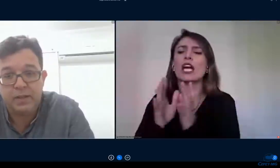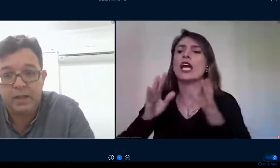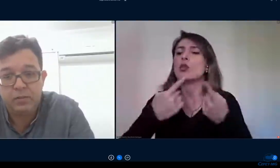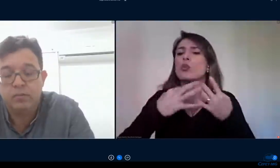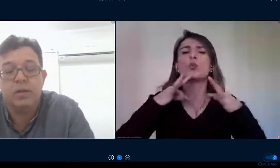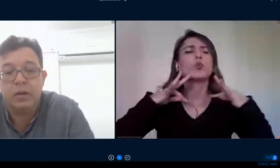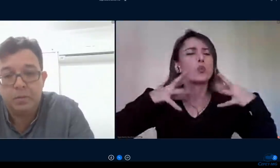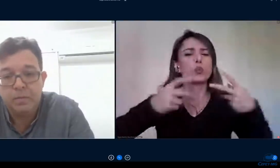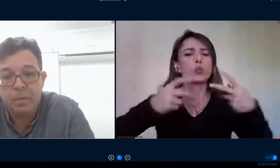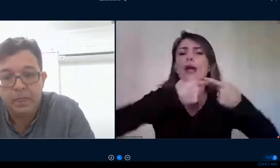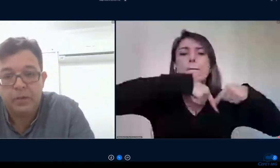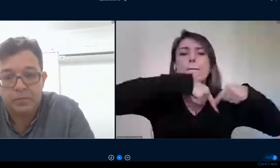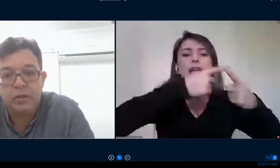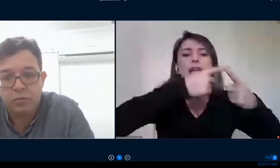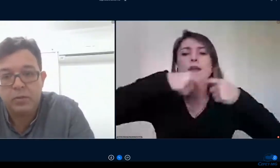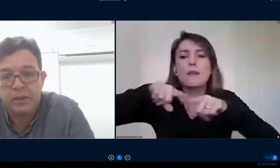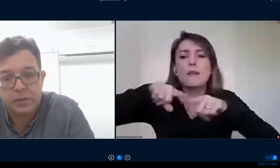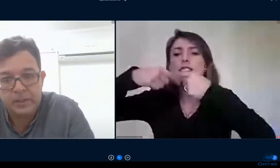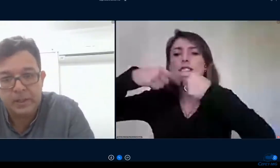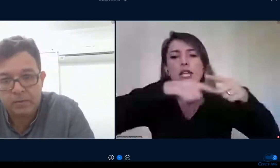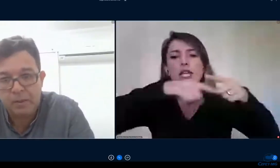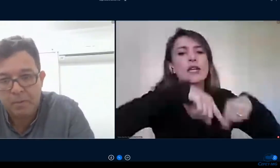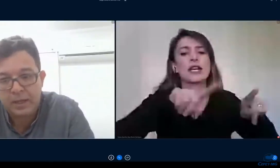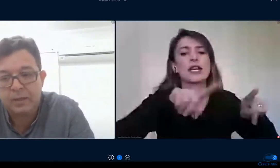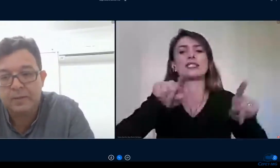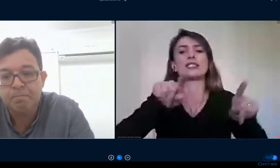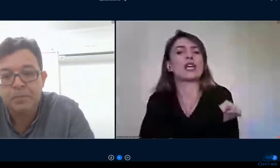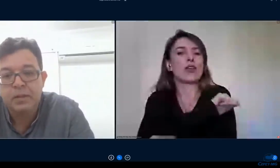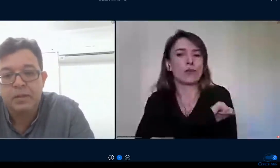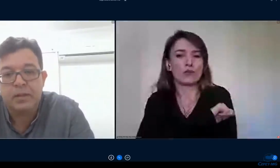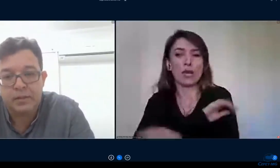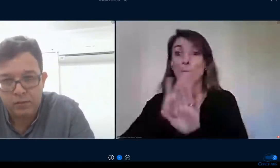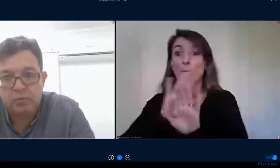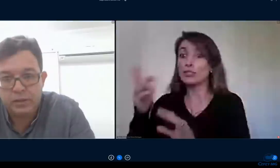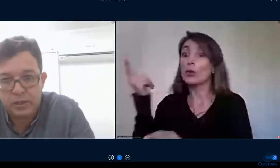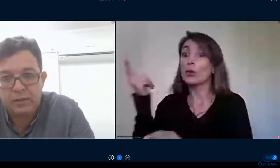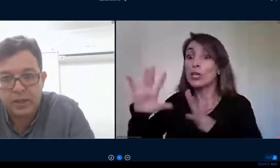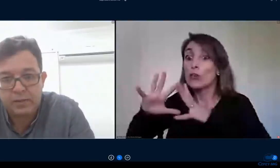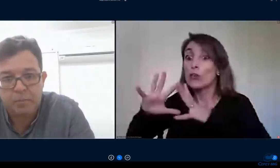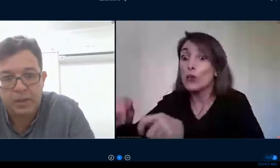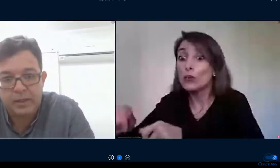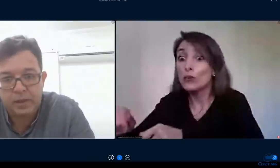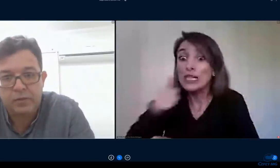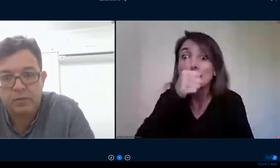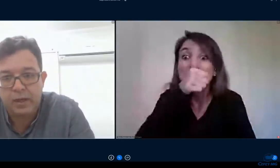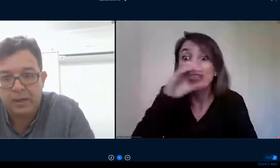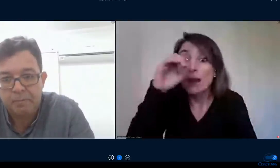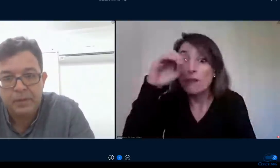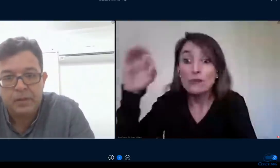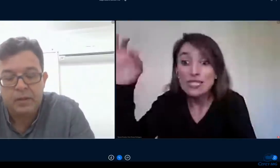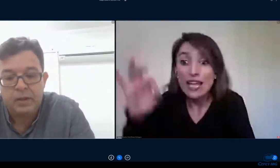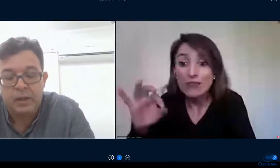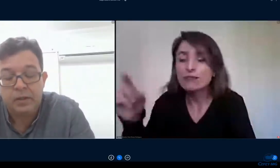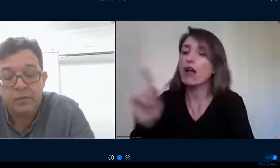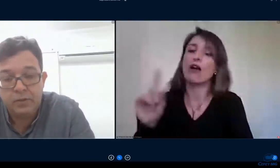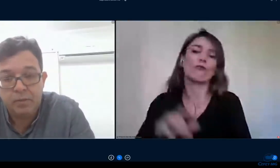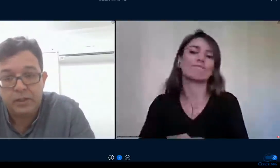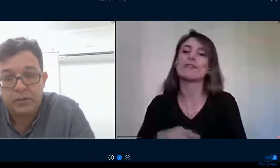universalizar isso não tem estudante que ainda não tem máquina tem estudante que acessa pela tela do celular